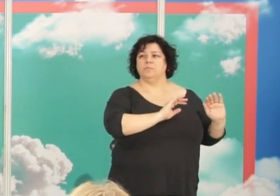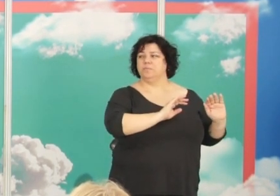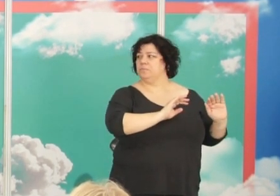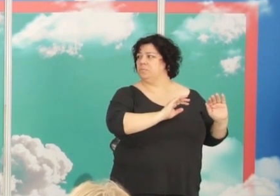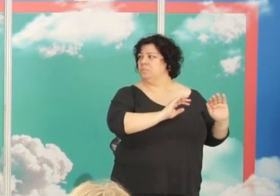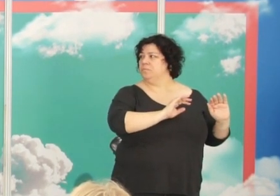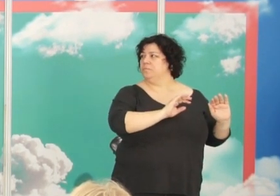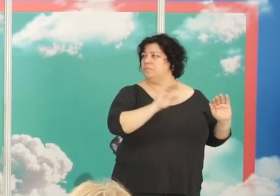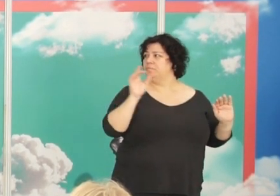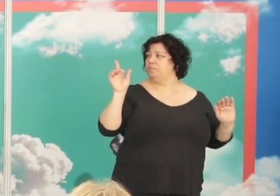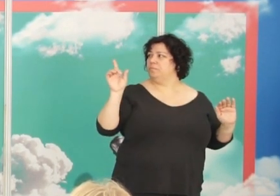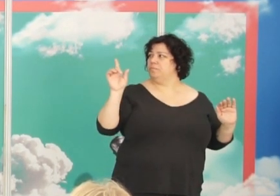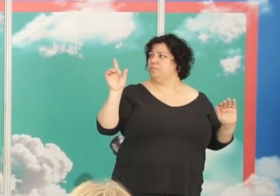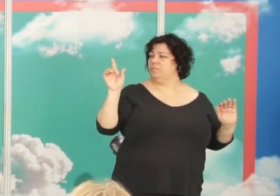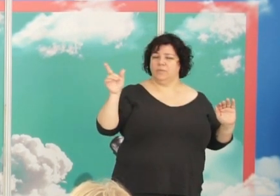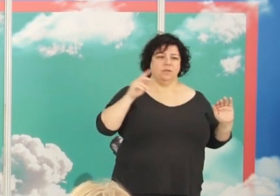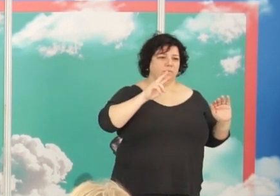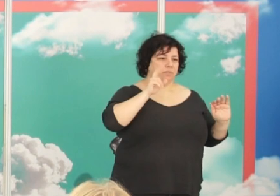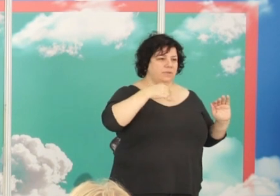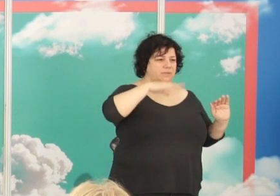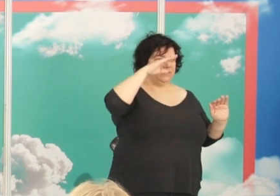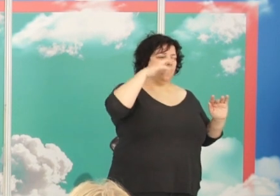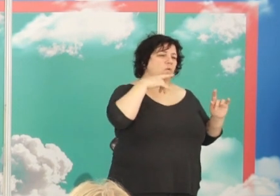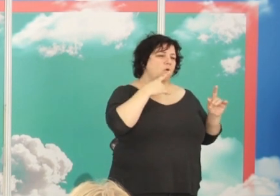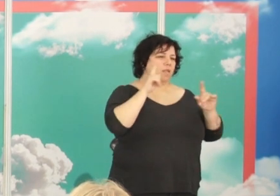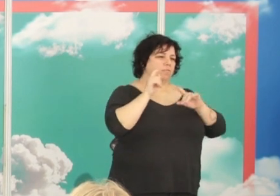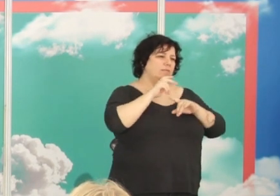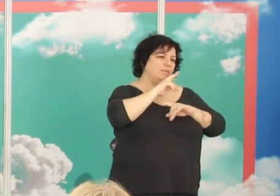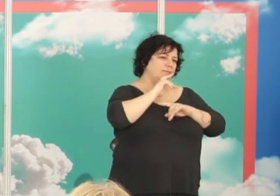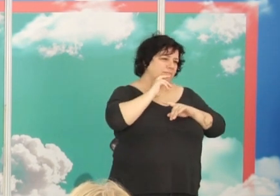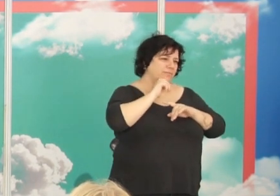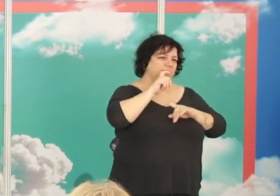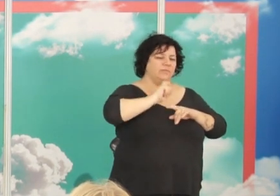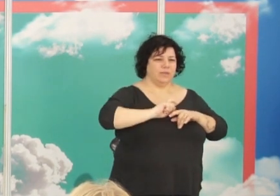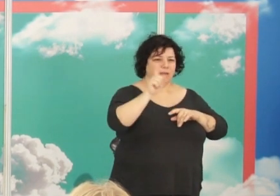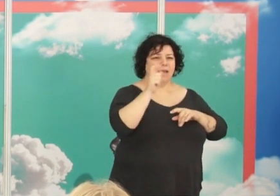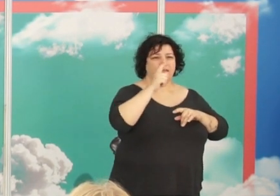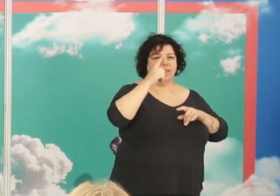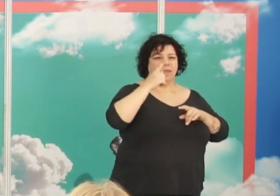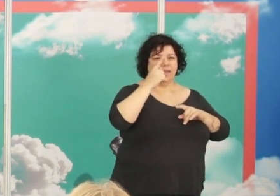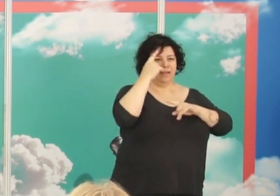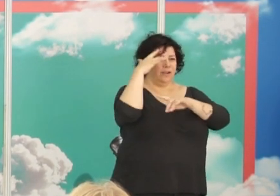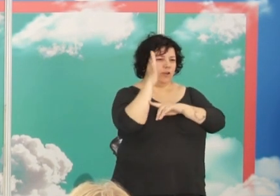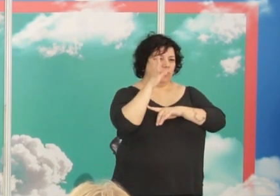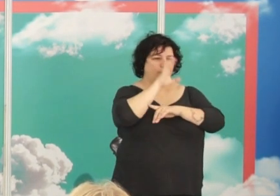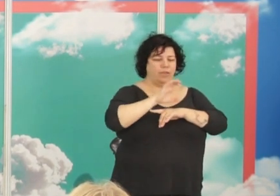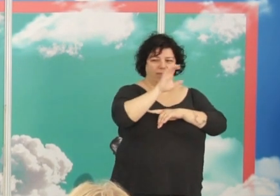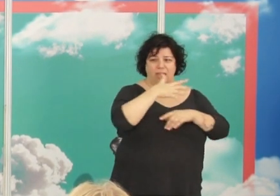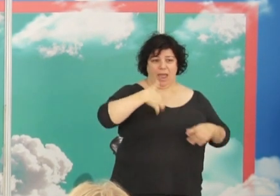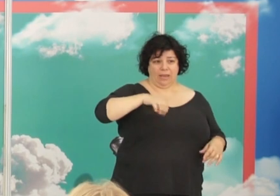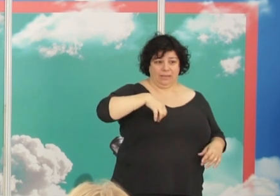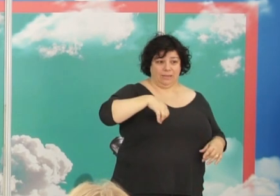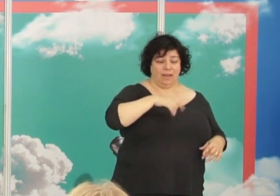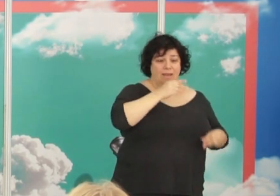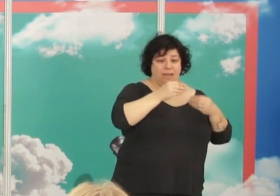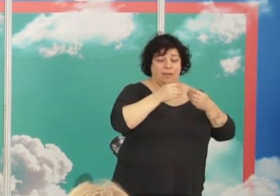Pollard que es el padre de la neurociencia argentina que fue que